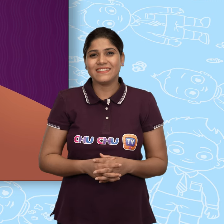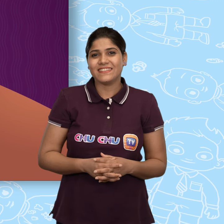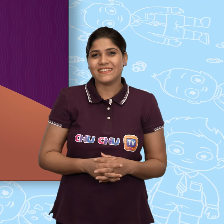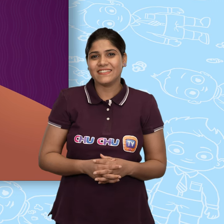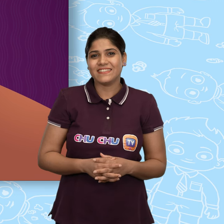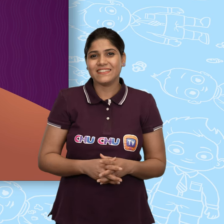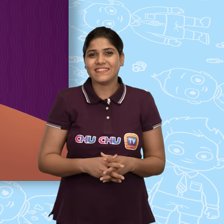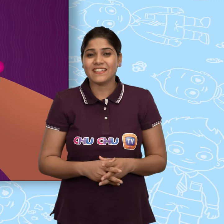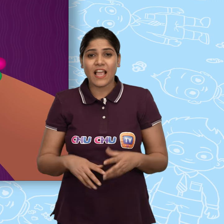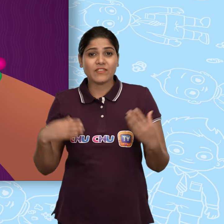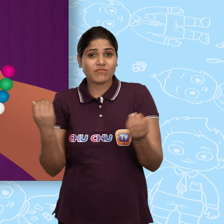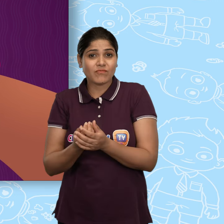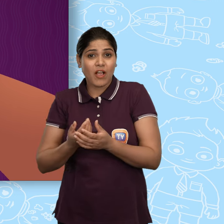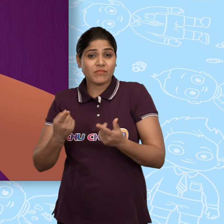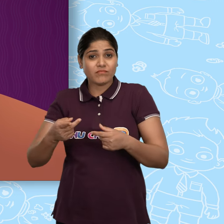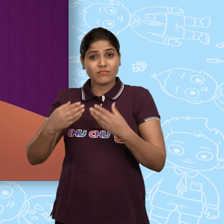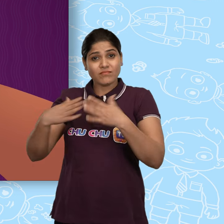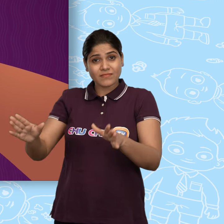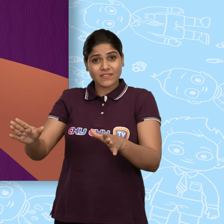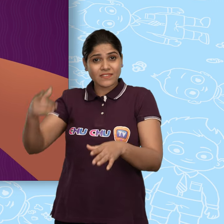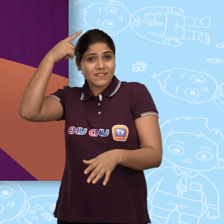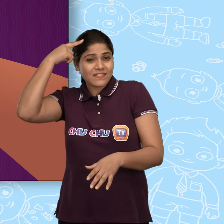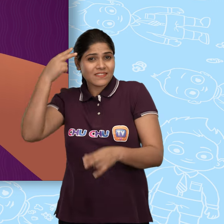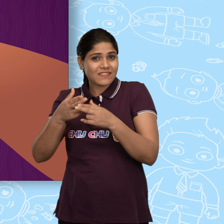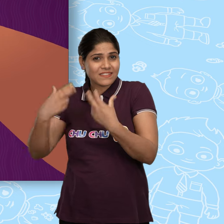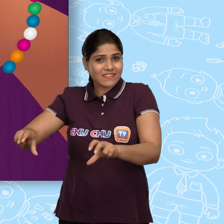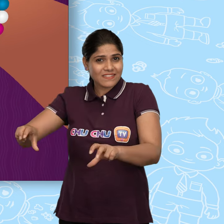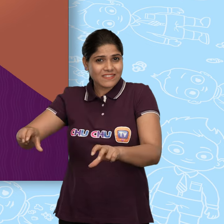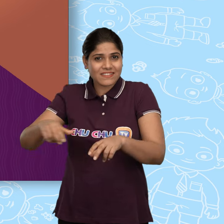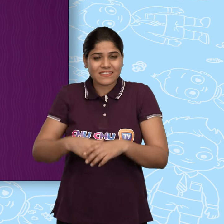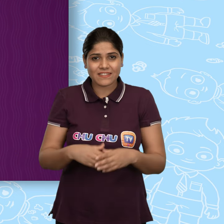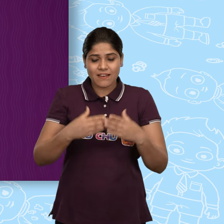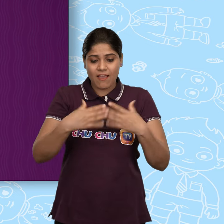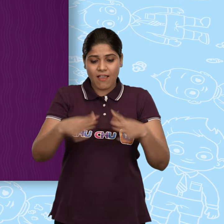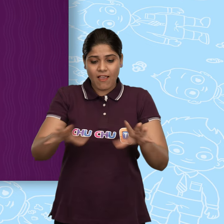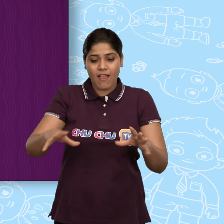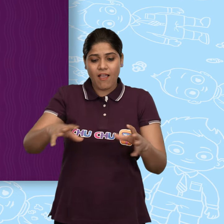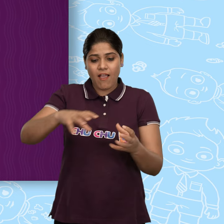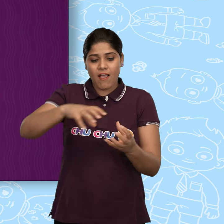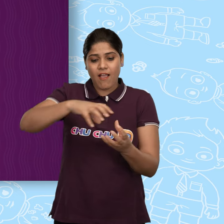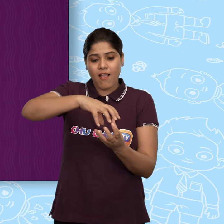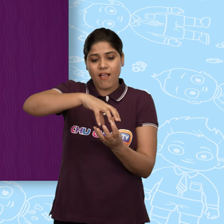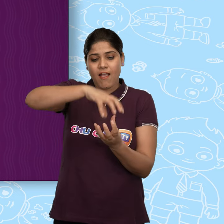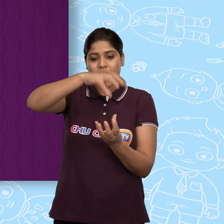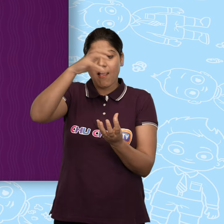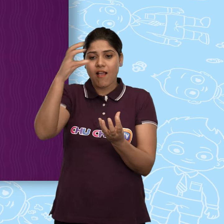क्या हम खोले काला अंडा खोल जा खोल